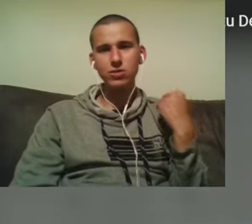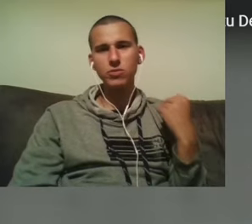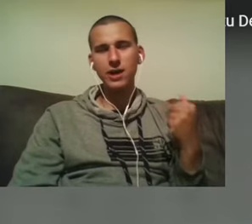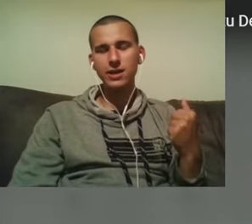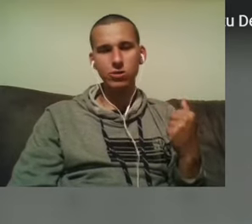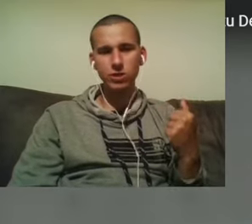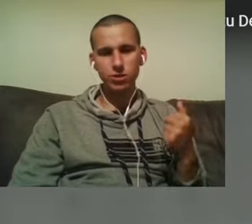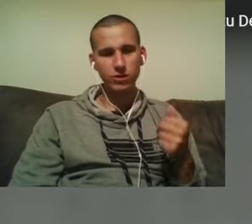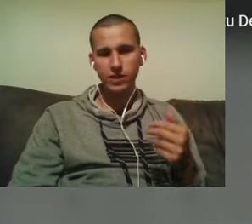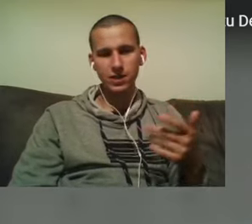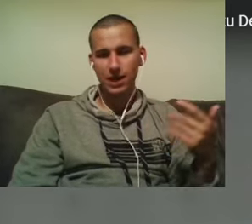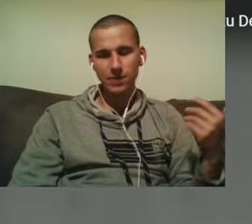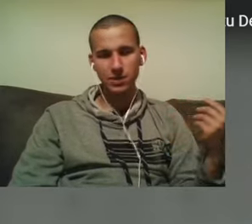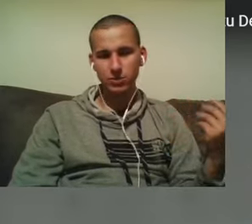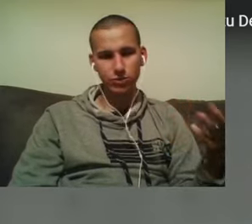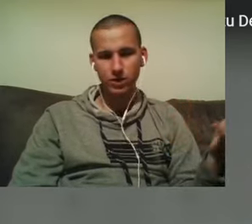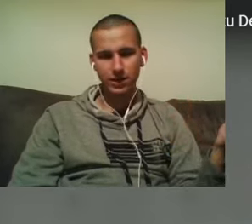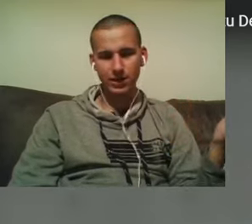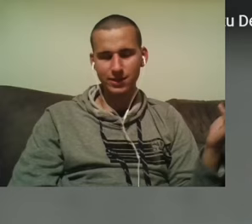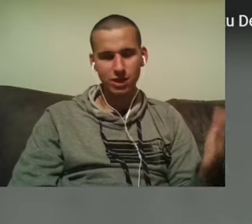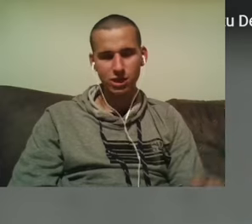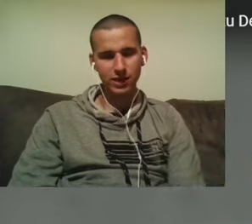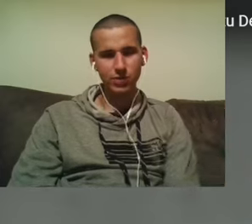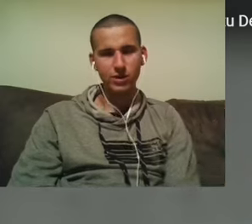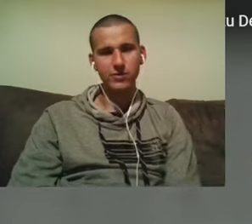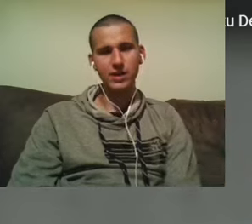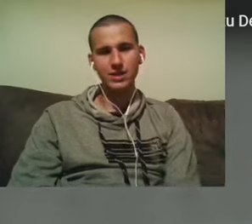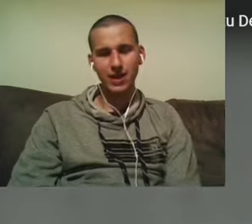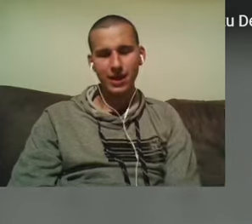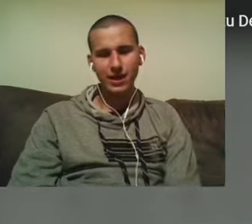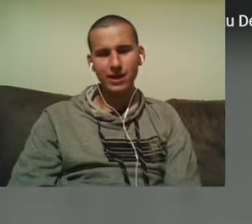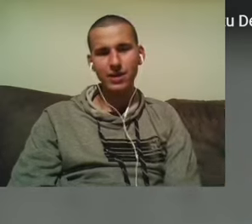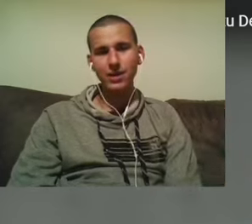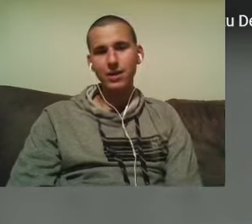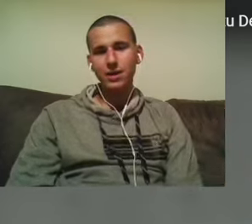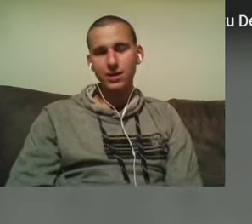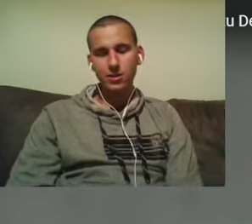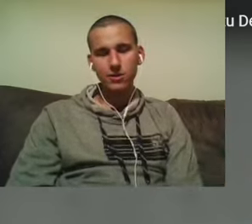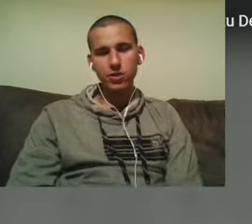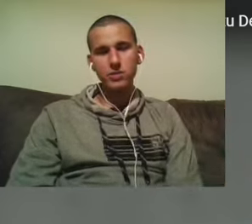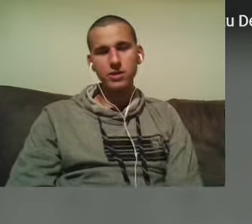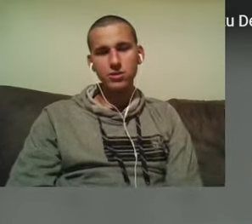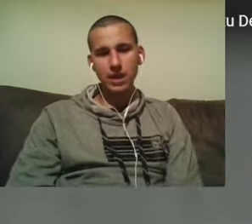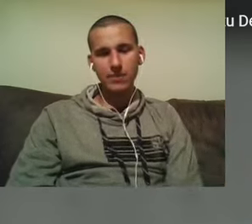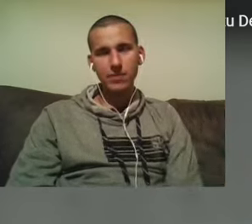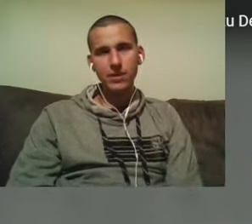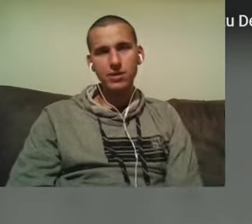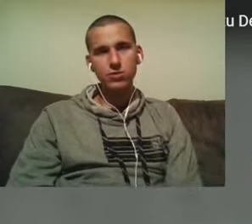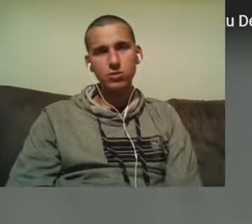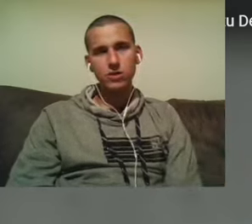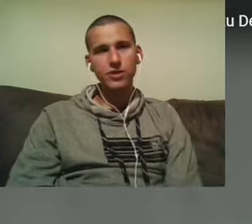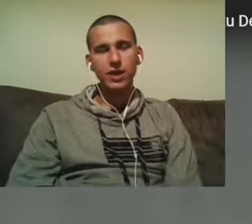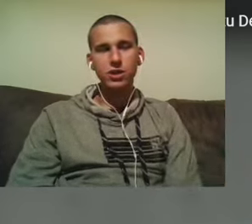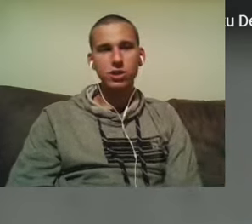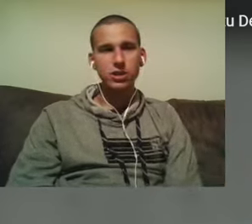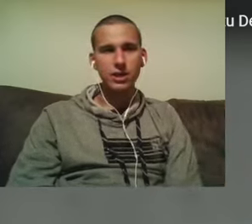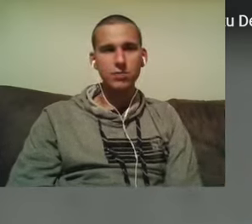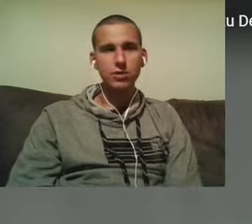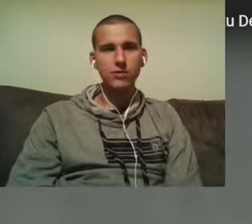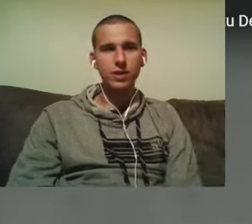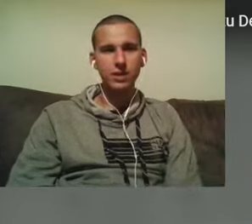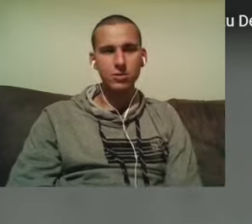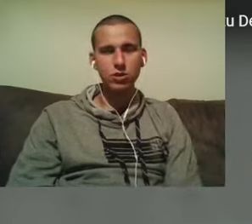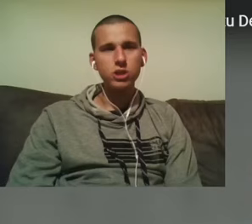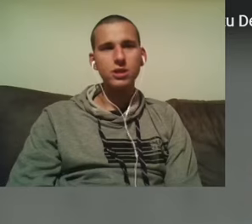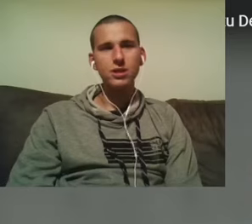eine Riesendummheit. Natürlich sollten wir die Taliban sofort als herrschende Regierung in Afghanistan anerkennen. Dann können wir auch mit ihnen zusammenarbeiten und dort afghanische